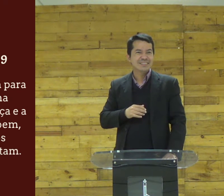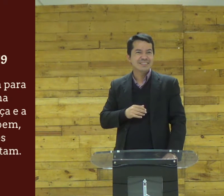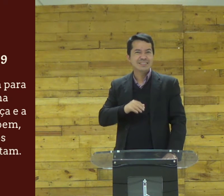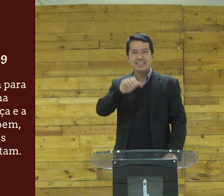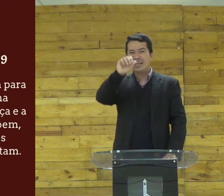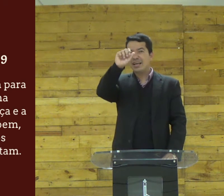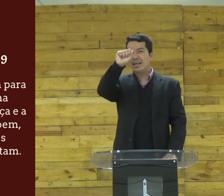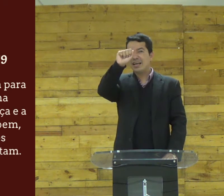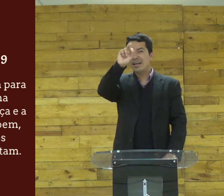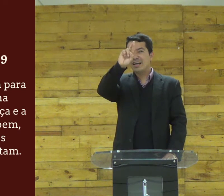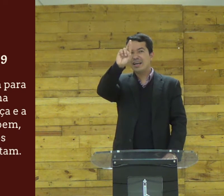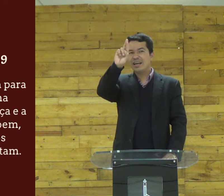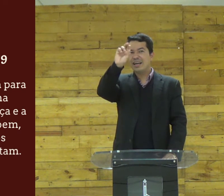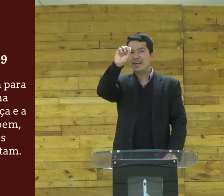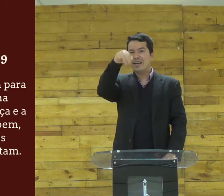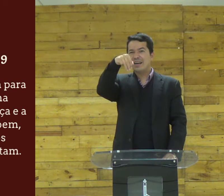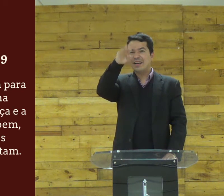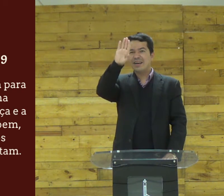conhece arrombam